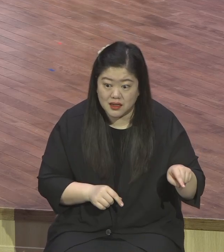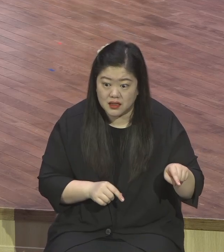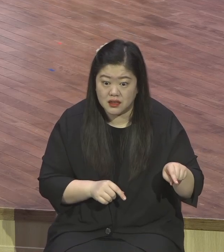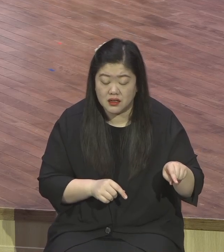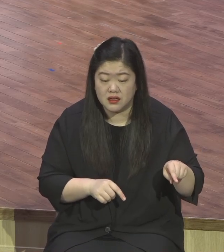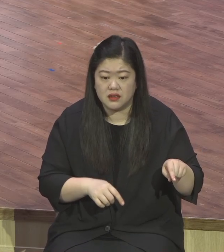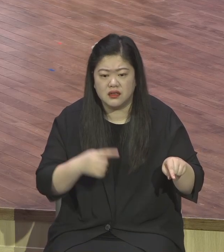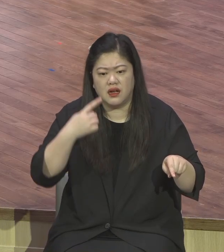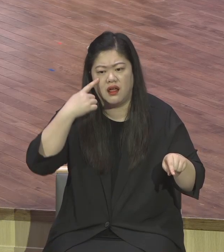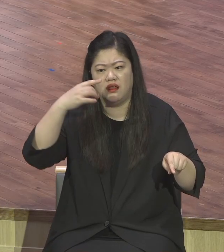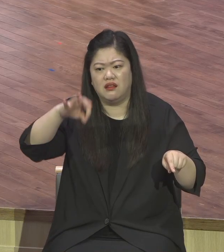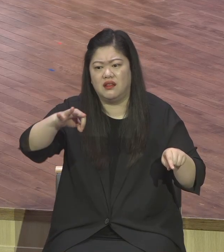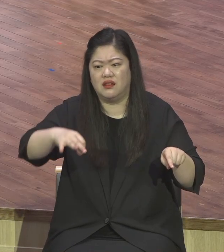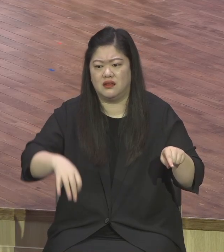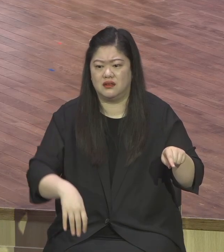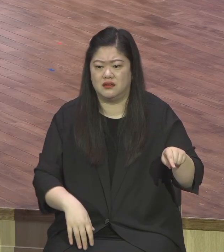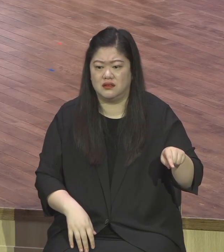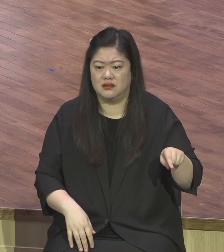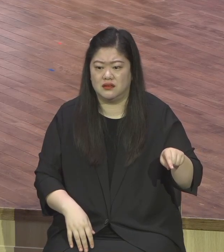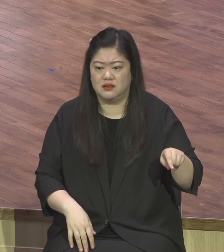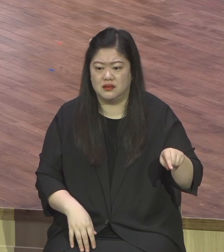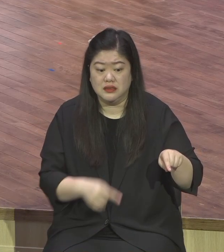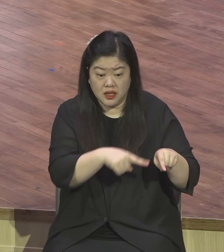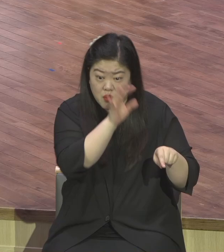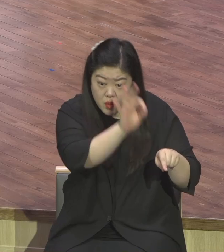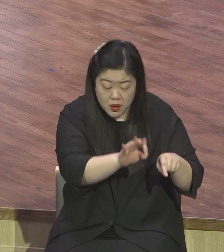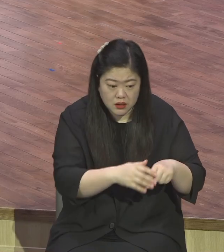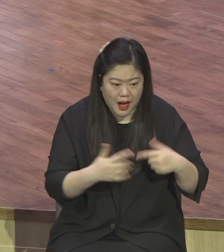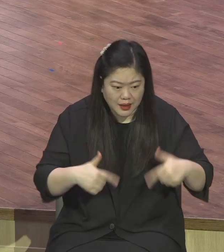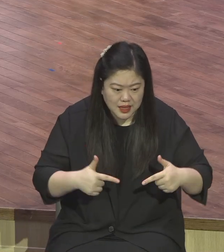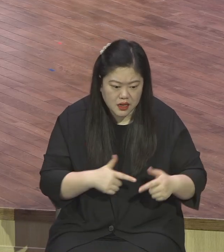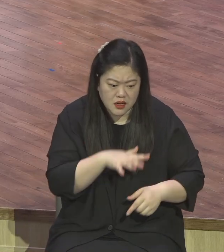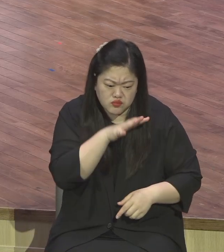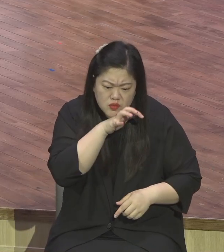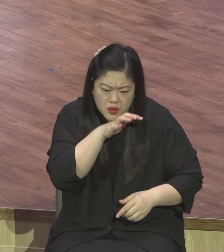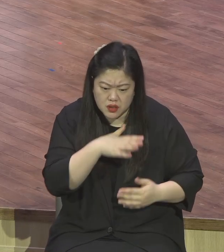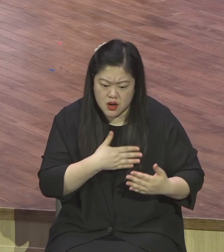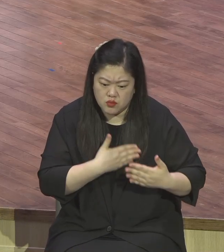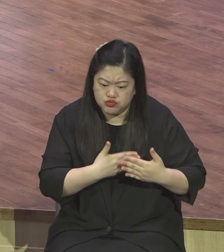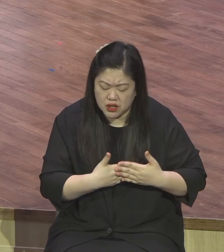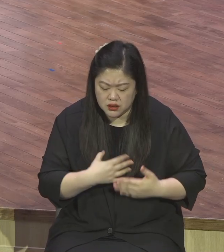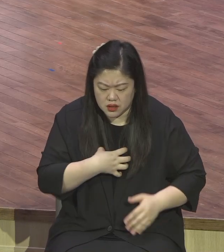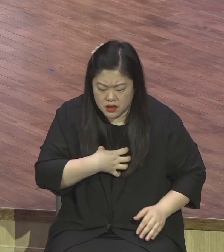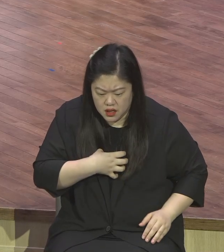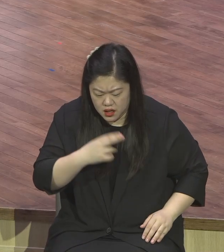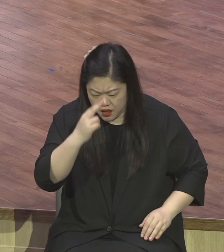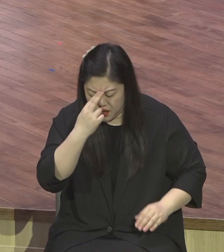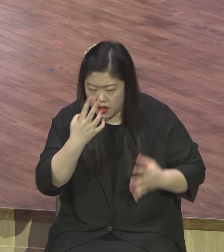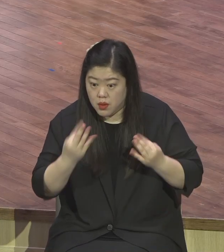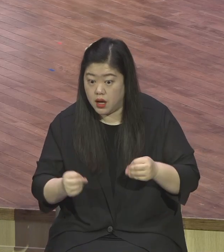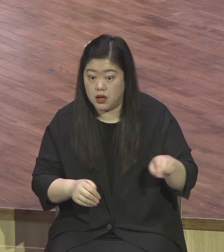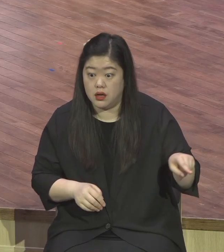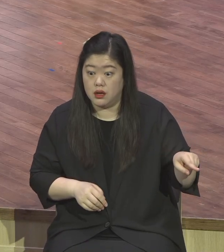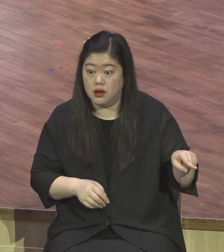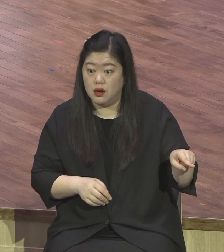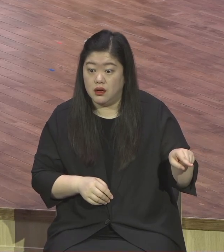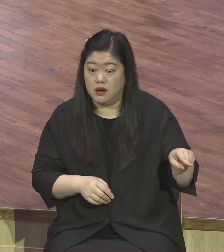불평입니다. 늘 불안합니다. 염려가 많습니다. 근심이 많습니다. 세상 살면서도